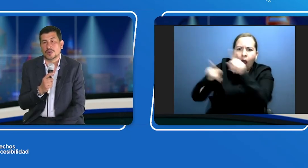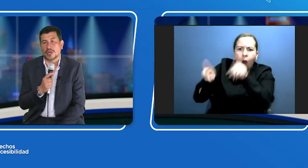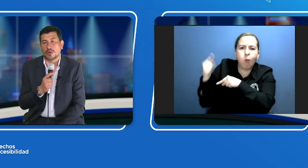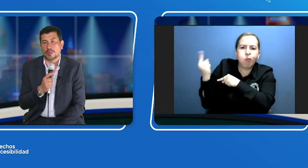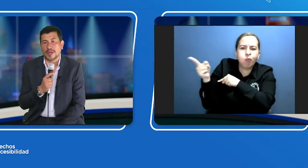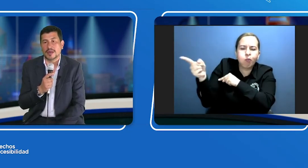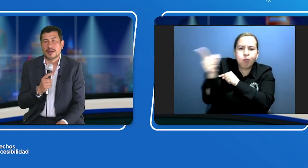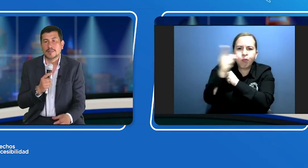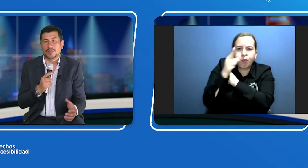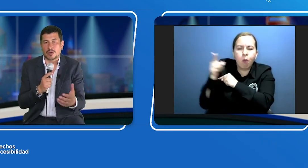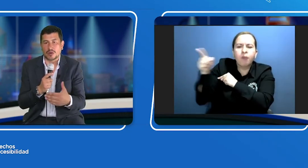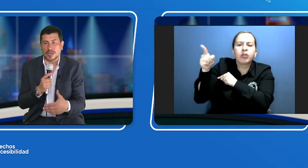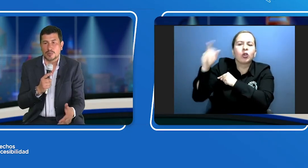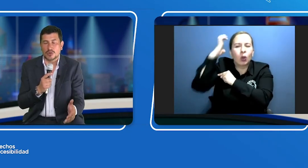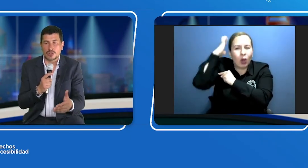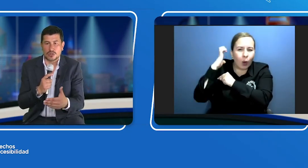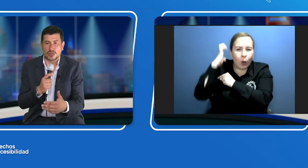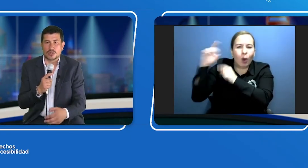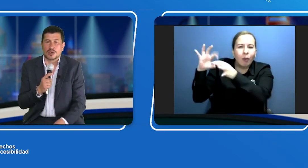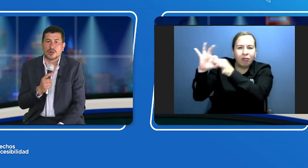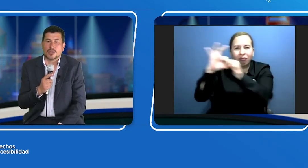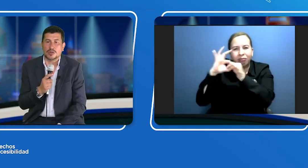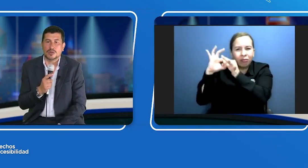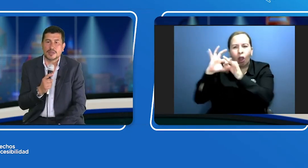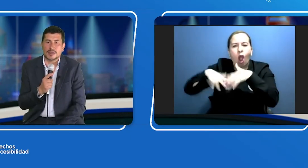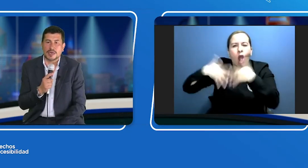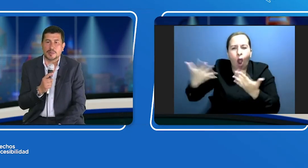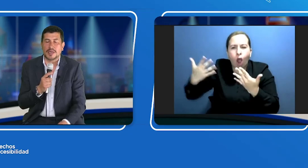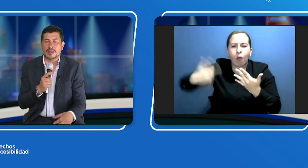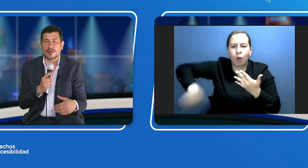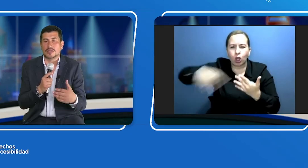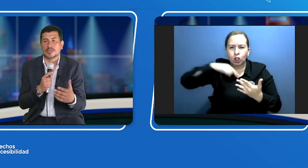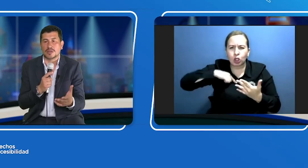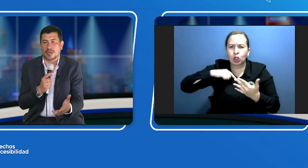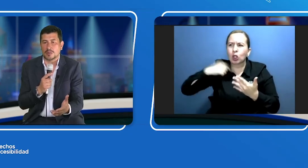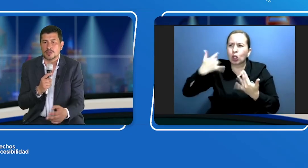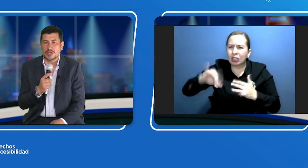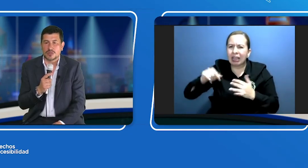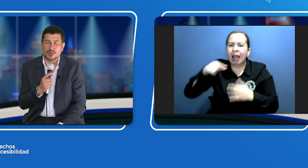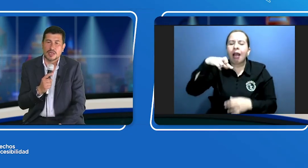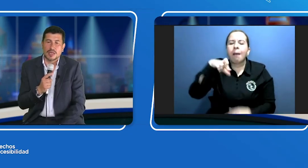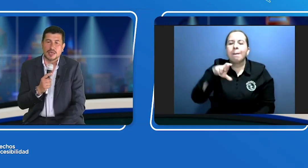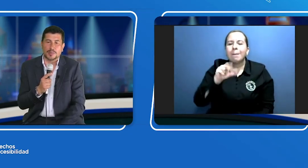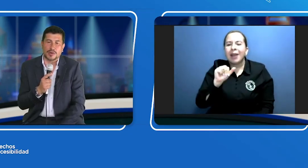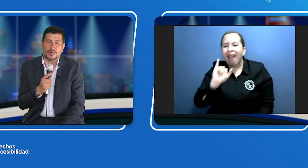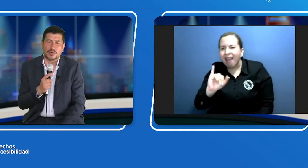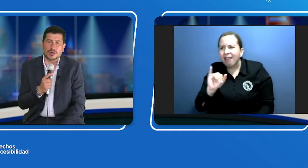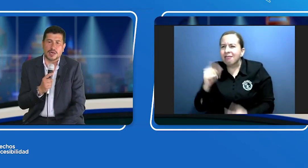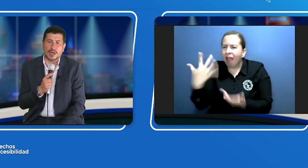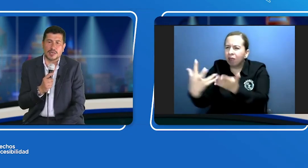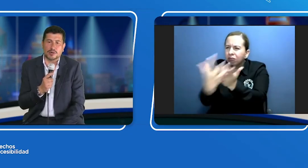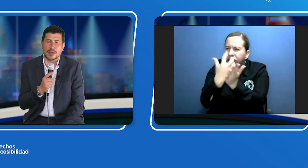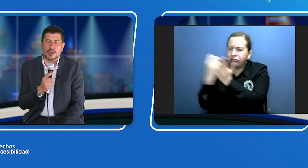europea de lo que hemos nosotros recogido desde la PRAI desde lo que hemos visto que puede funcionar a nivel de